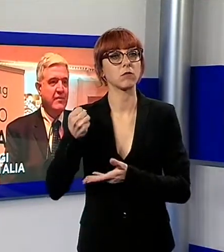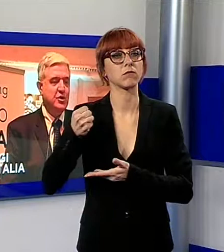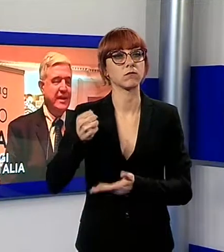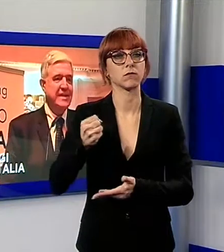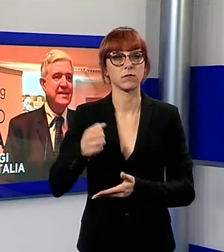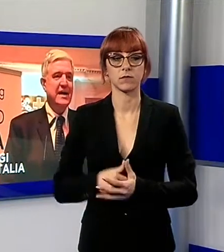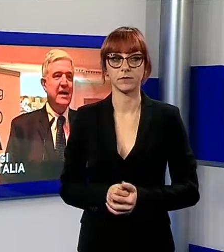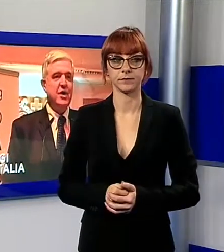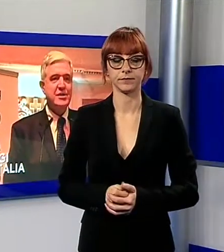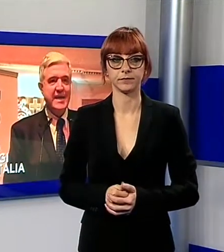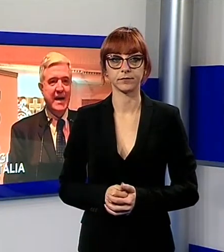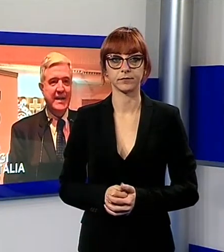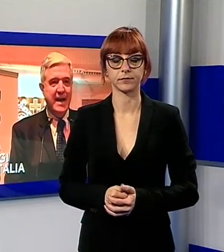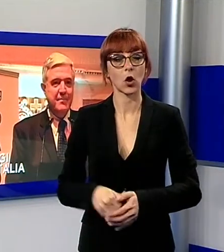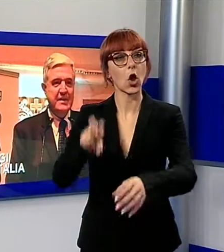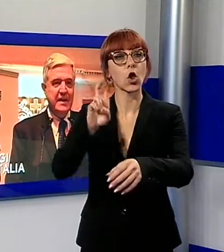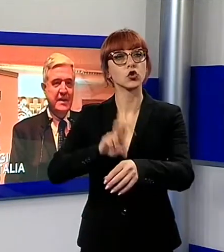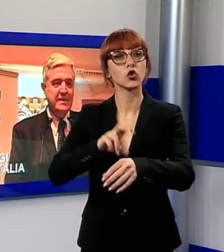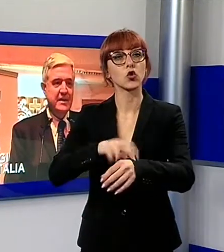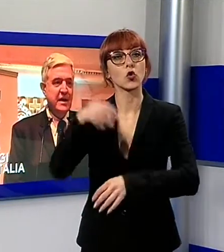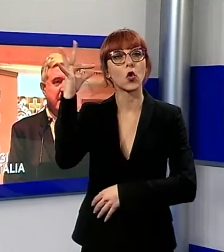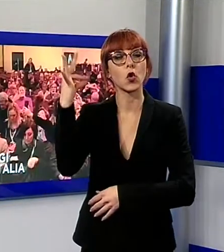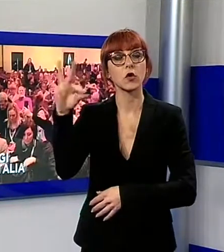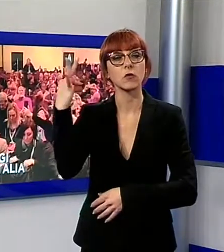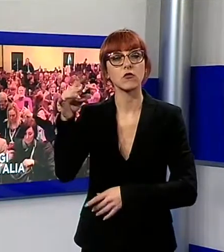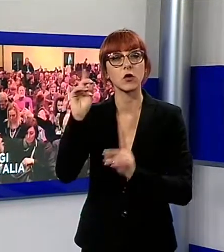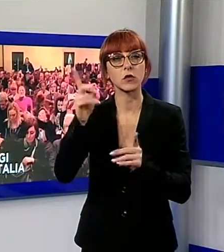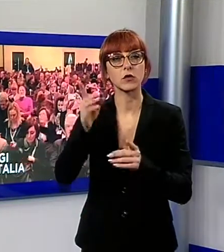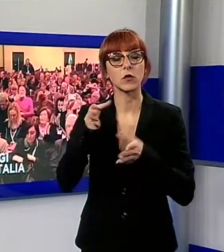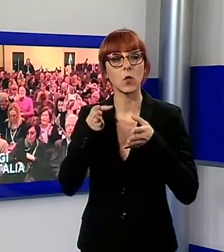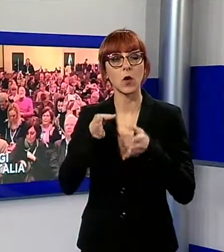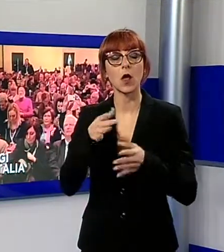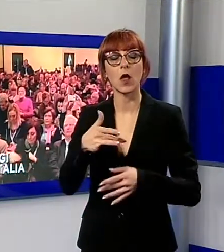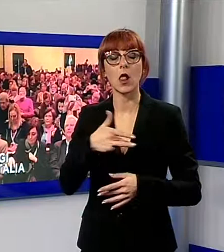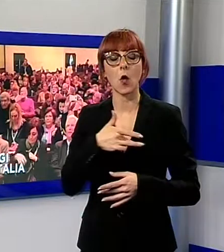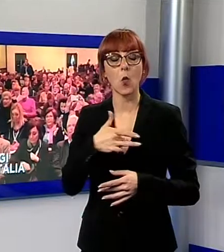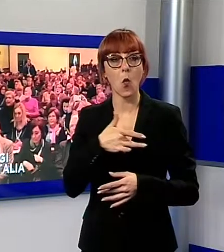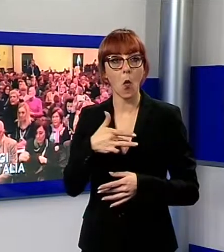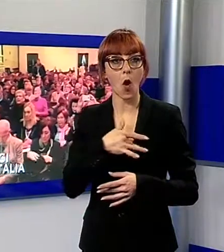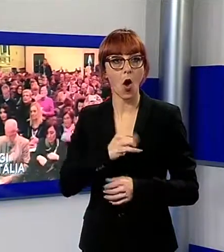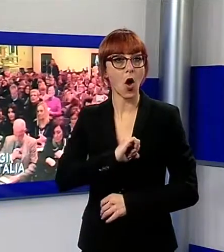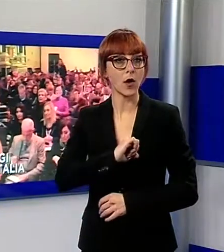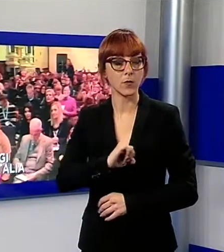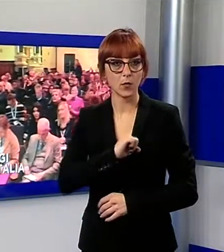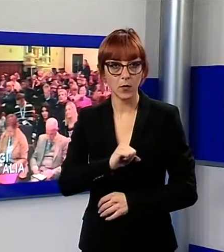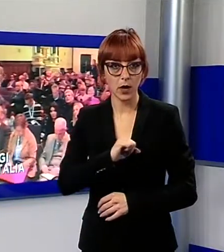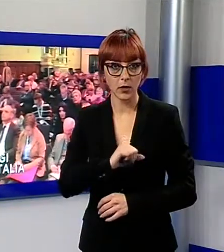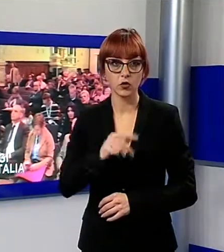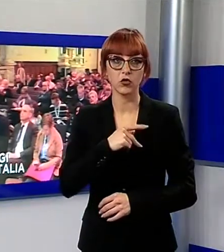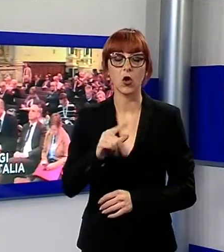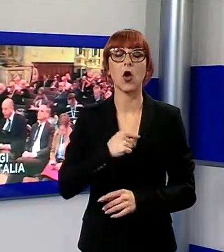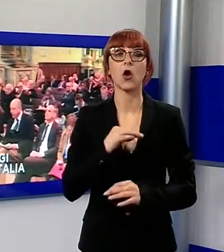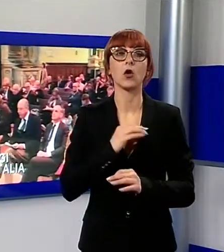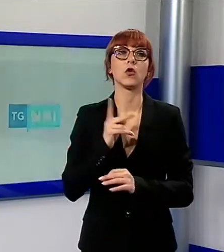Cardiologi da tutta Italia per la dodicesima edizione di Cardio Lucca, il meeting che si svolgerà in San Francesco fino a